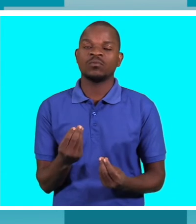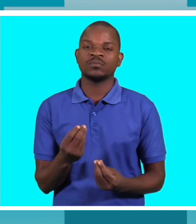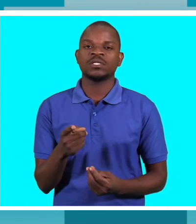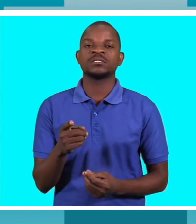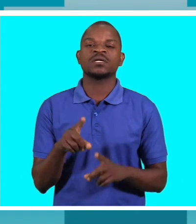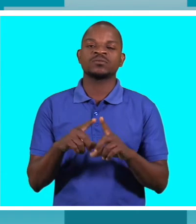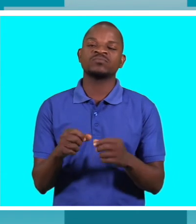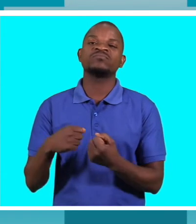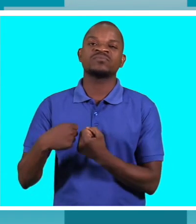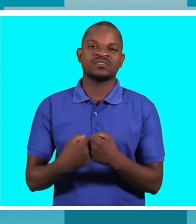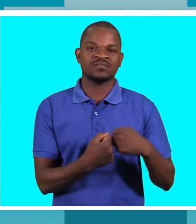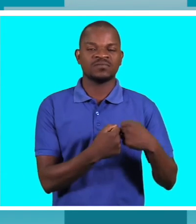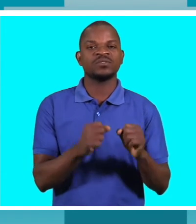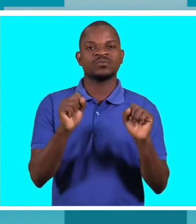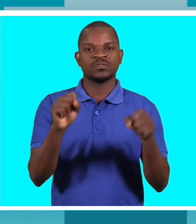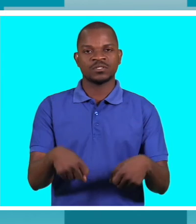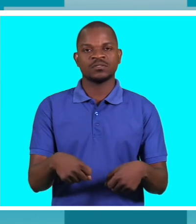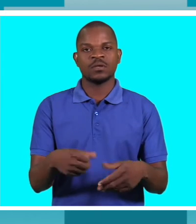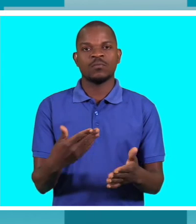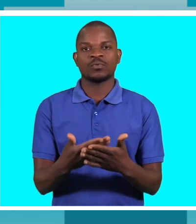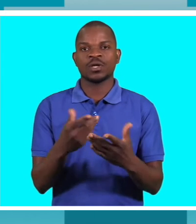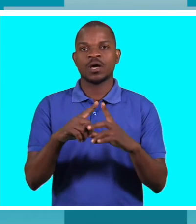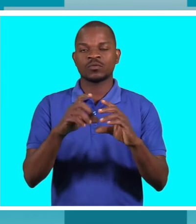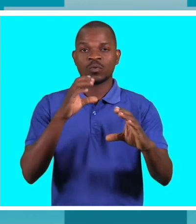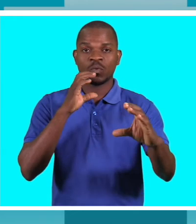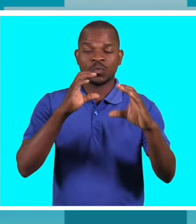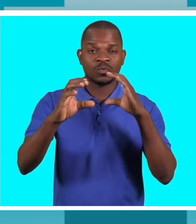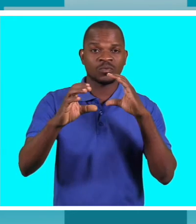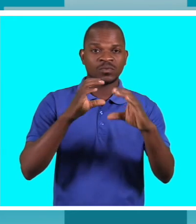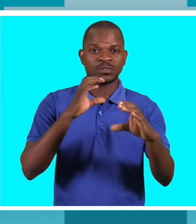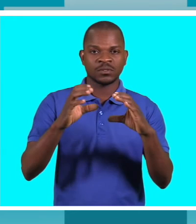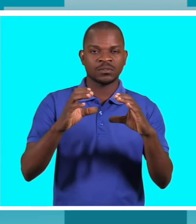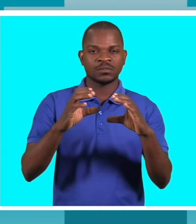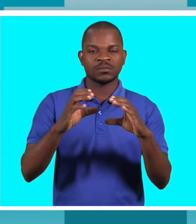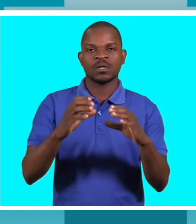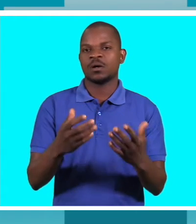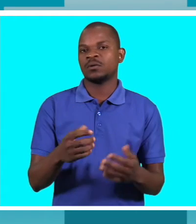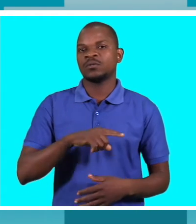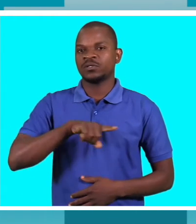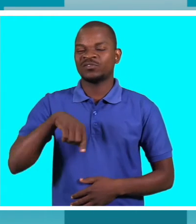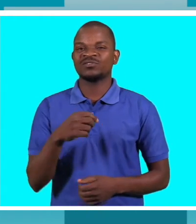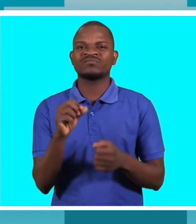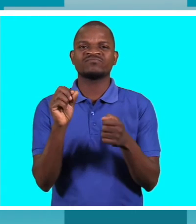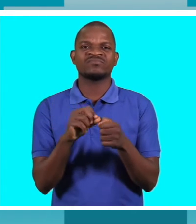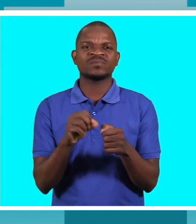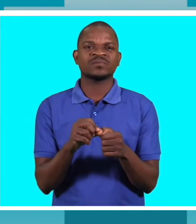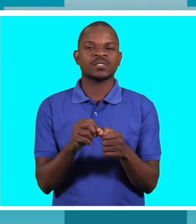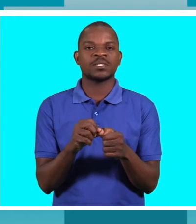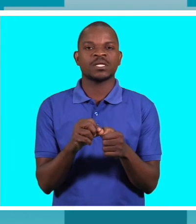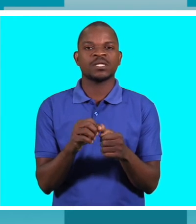porque a questão de comunicação é preciso dizer que já fizemos estamos a fazer e estamos a fazer muito pouco que é